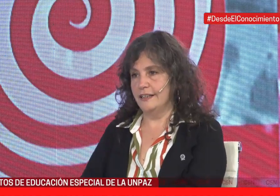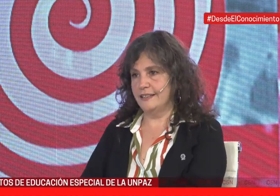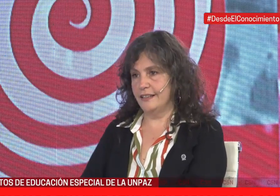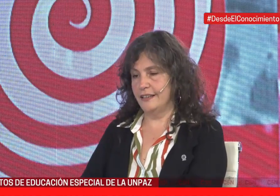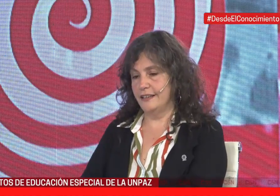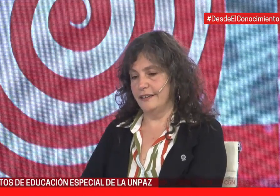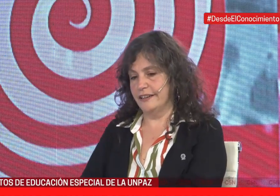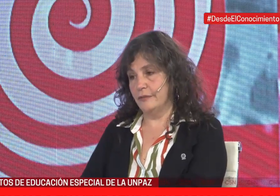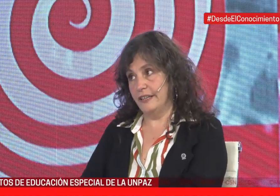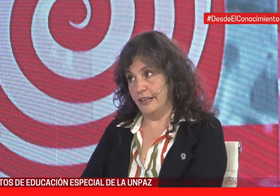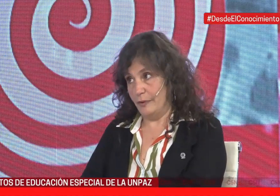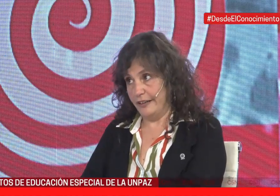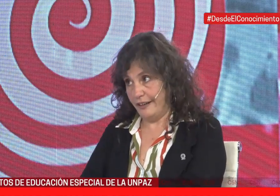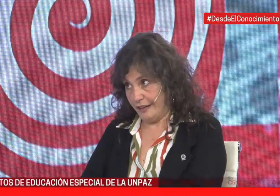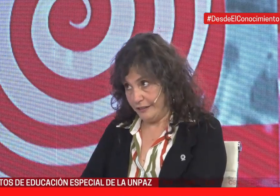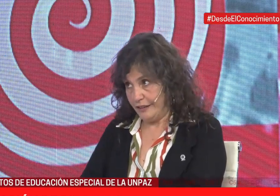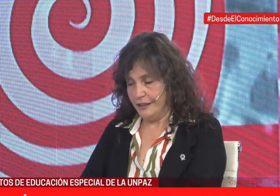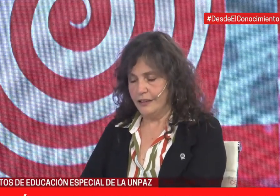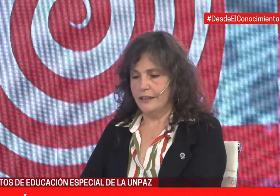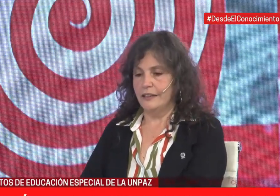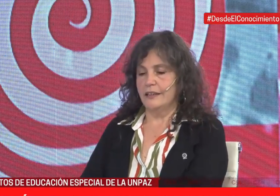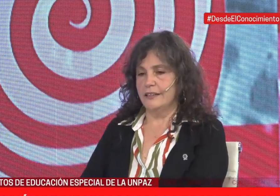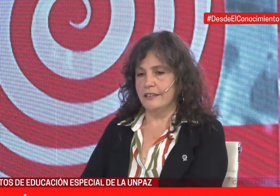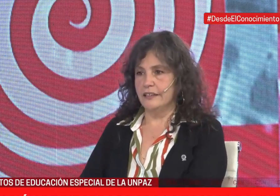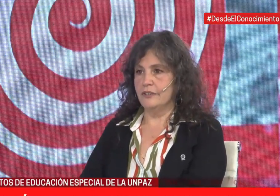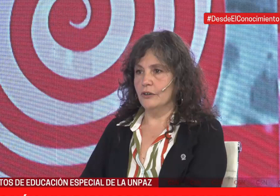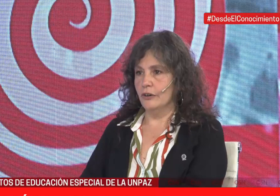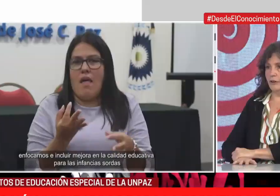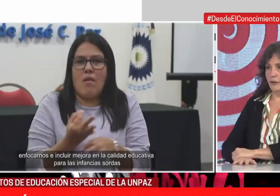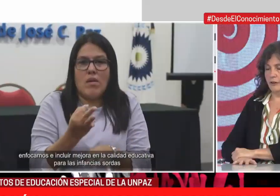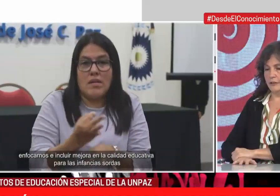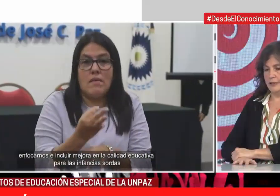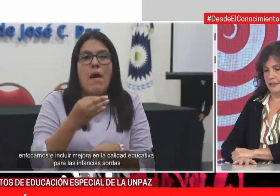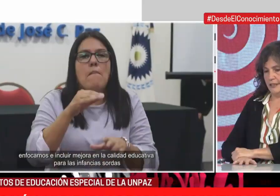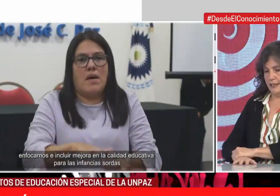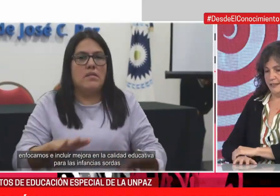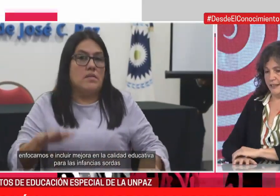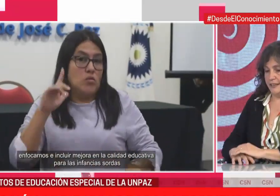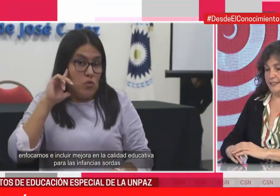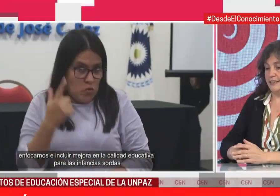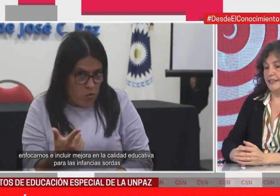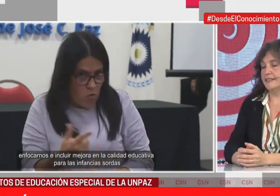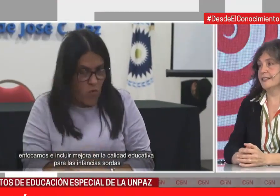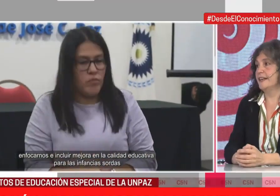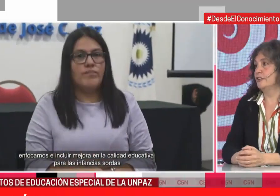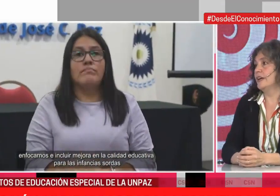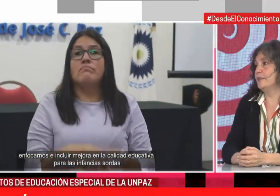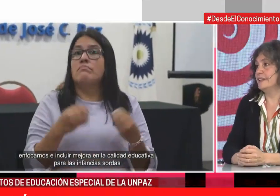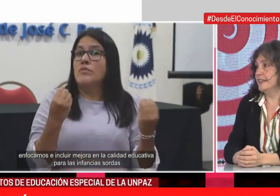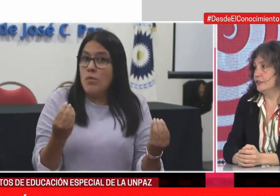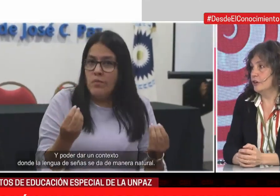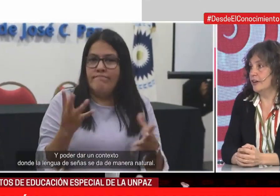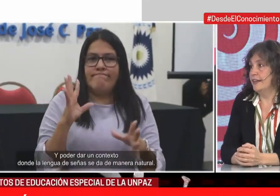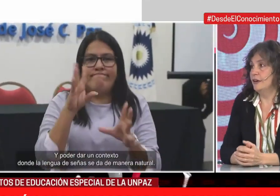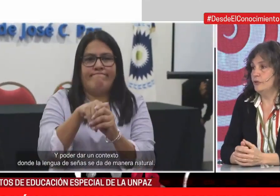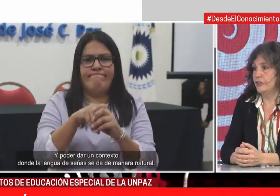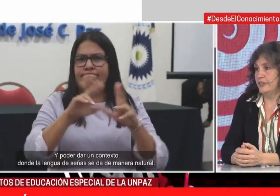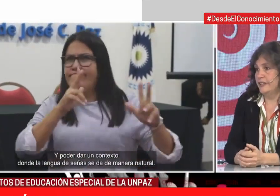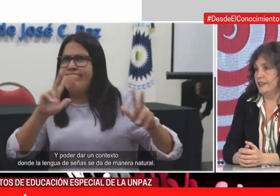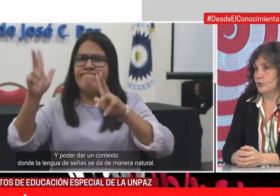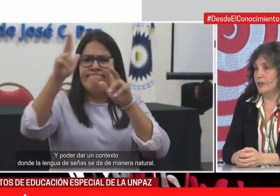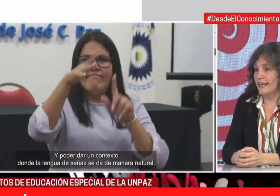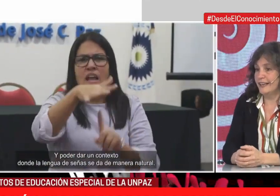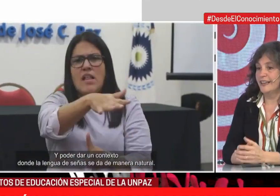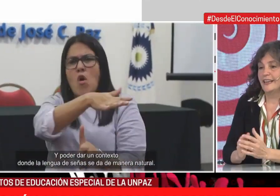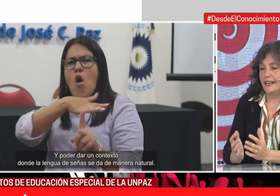ese revés de la humanidad. Que significó tener que seguir enseñando y aprendiendo cada uno